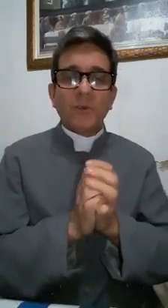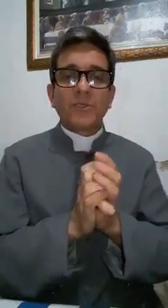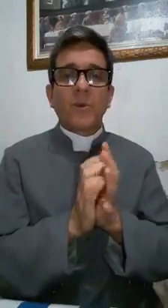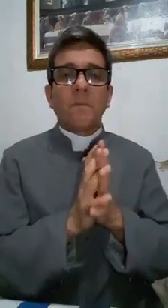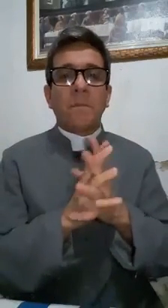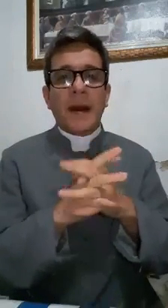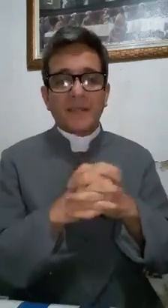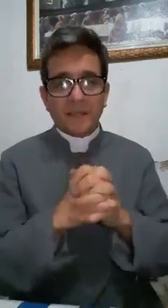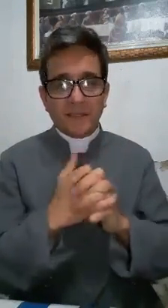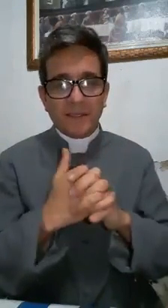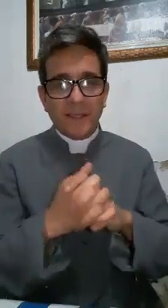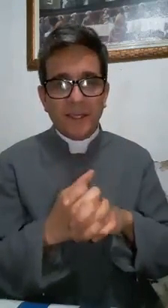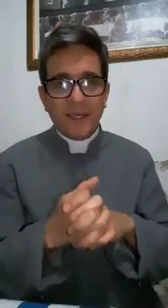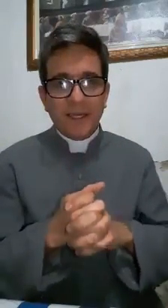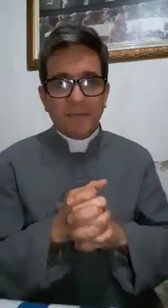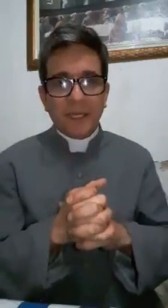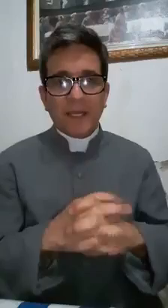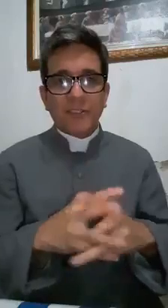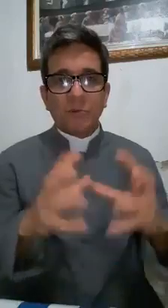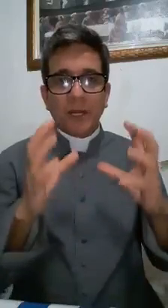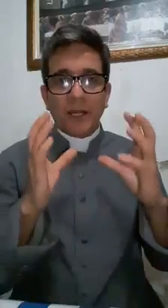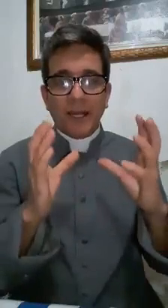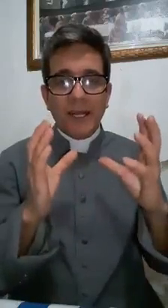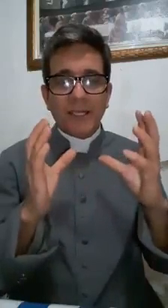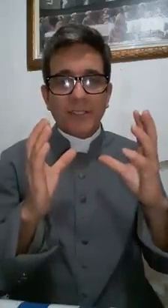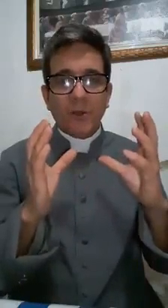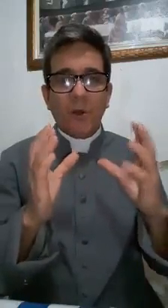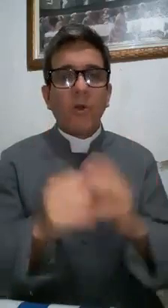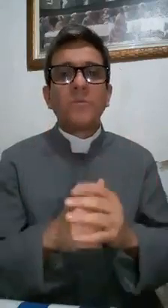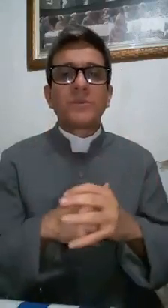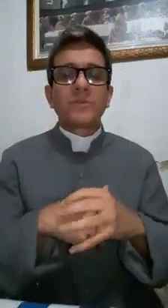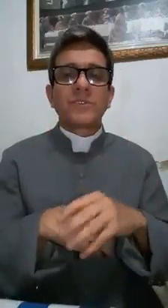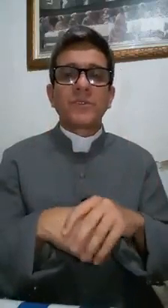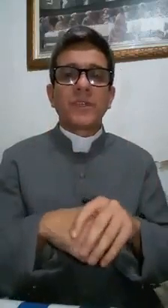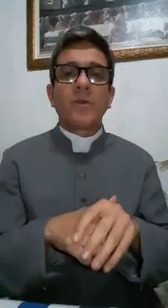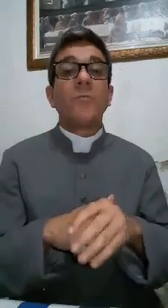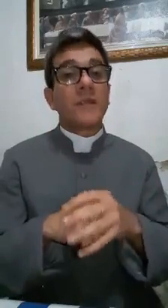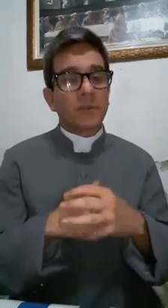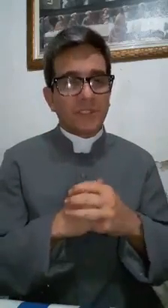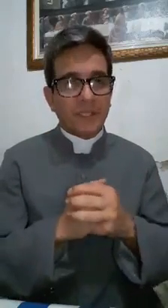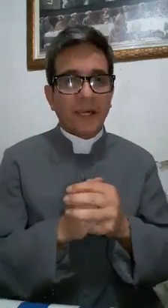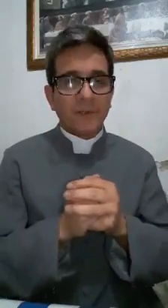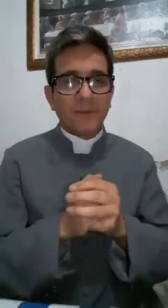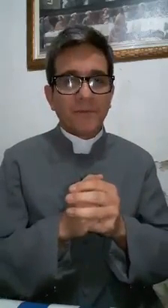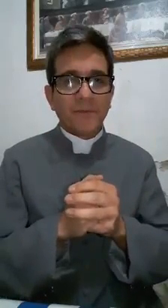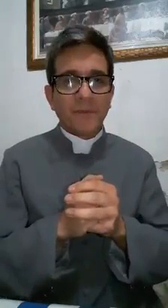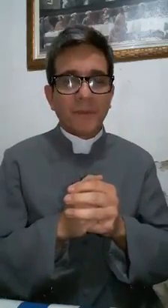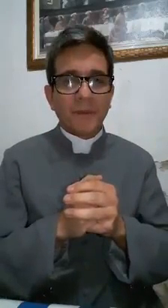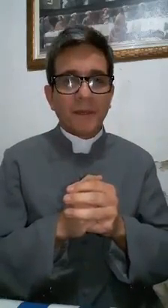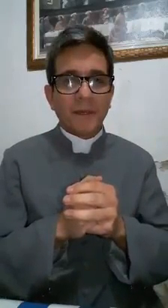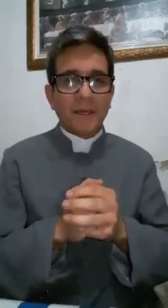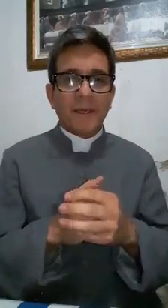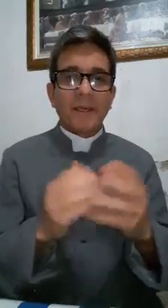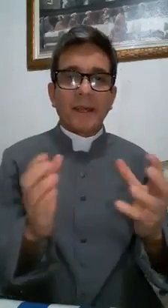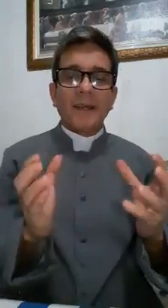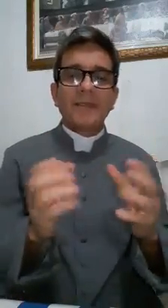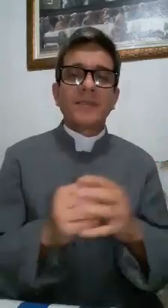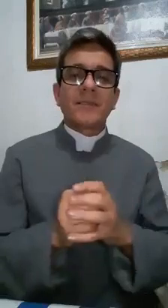seus comparsas, pela sua gangue de corruptos que comandam o Senado. E graças